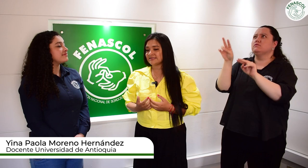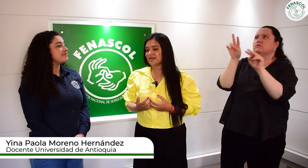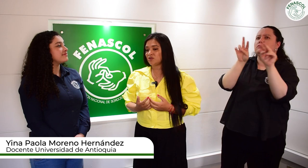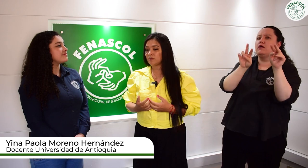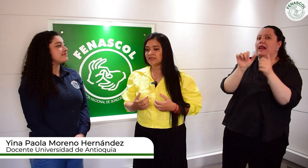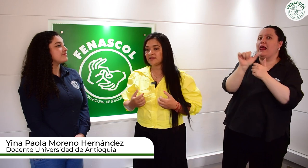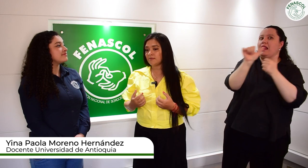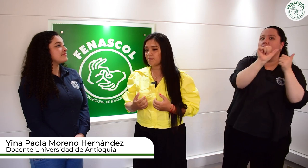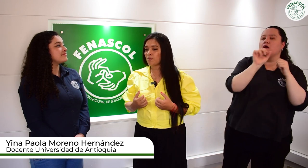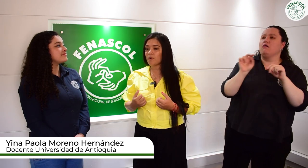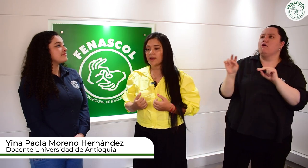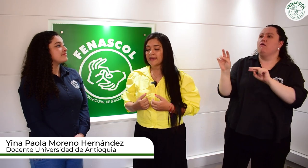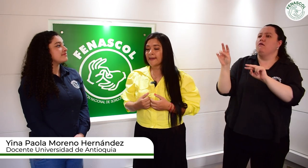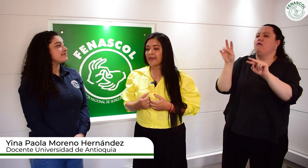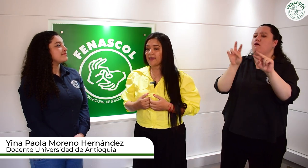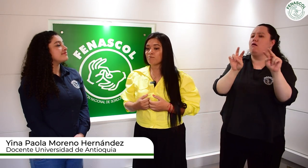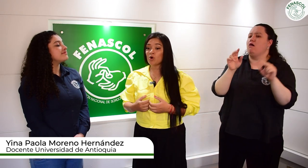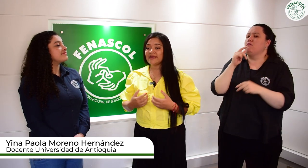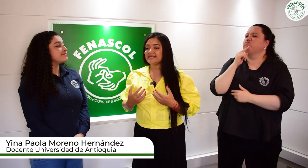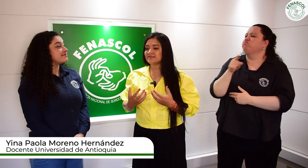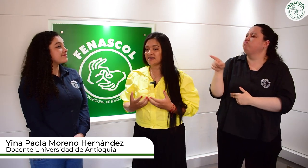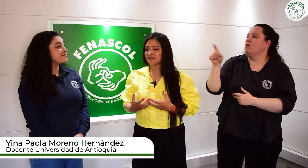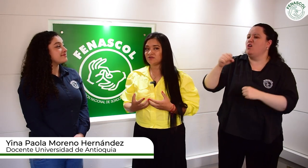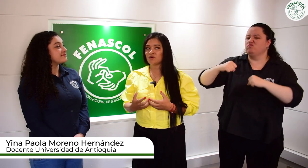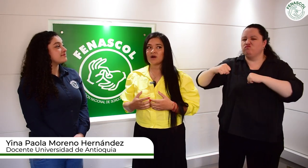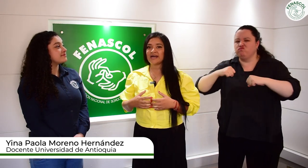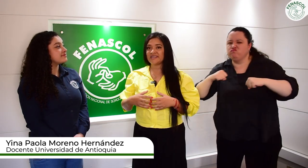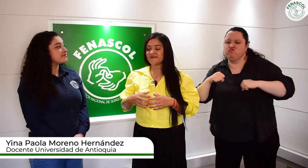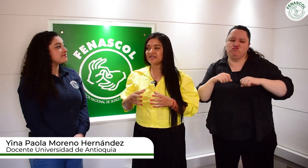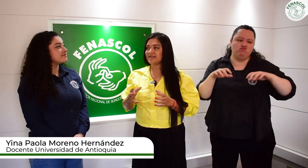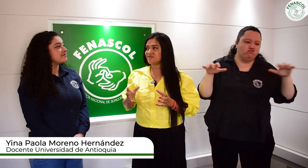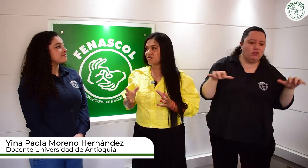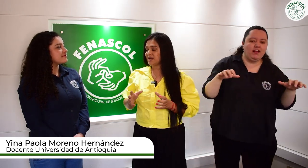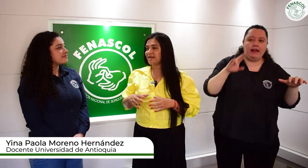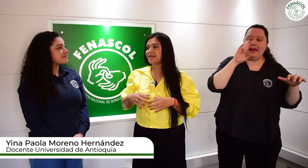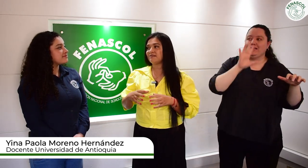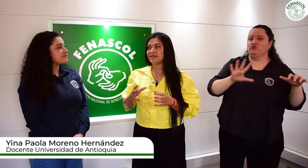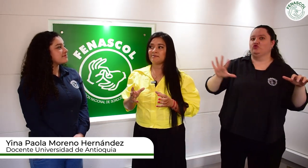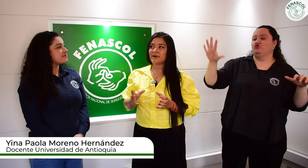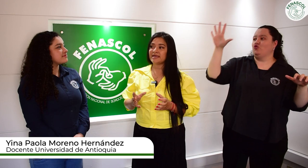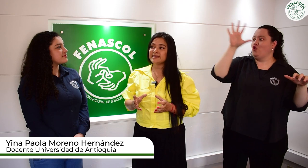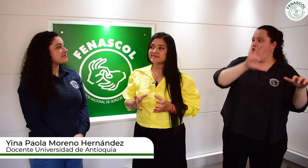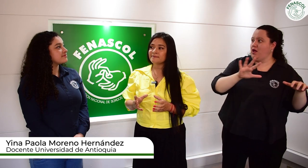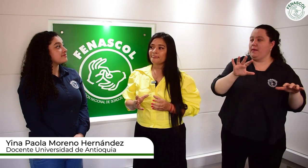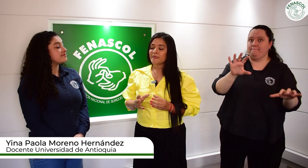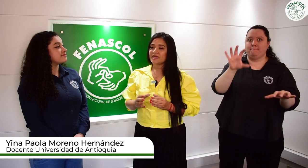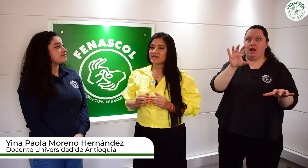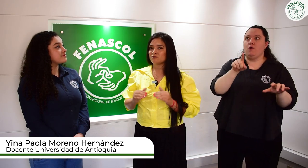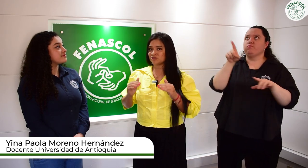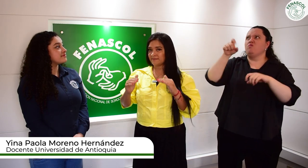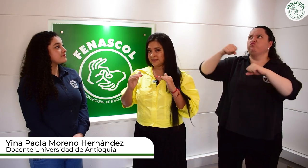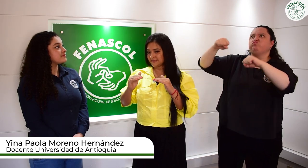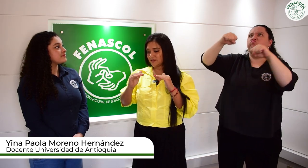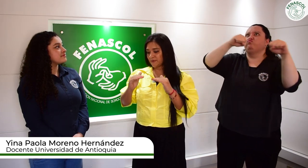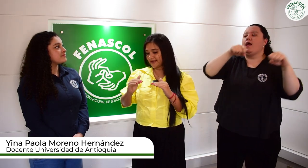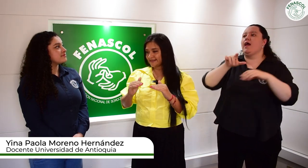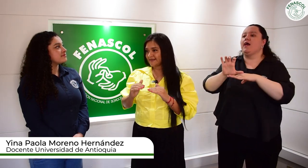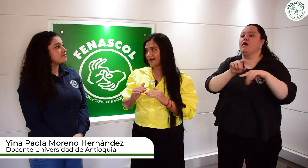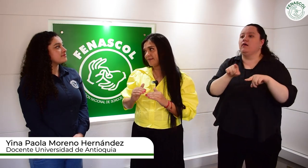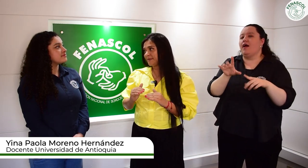están todo el tiempo movilizando a nivel nacional, a nivel del país y que justamente están ubicadas en